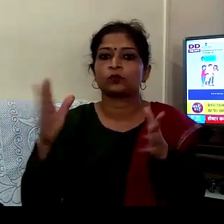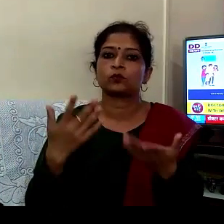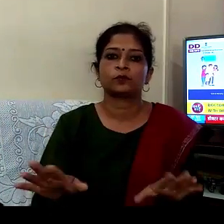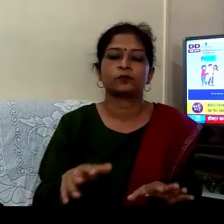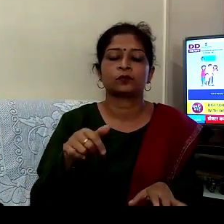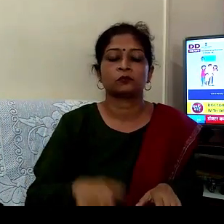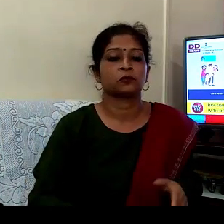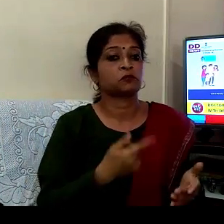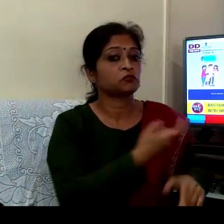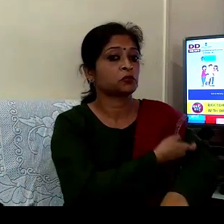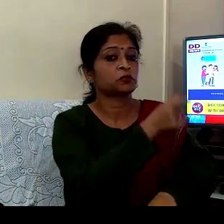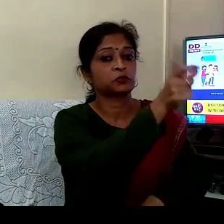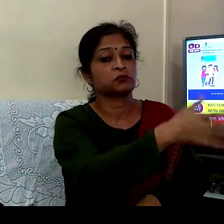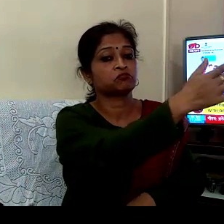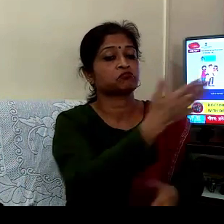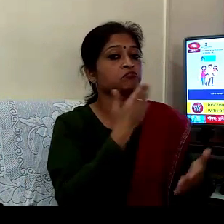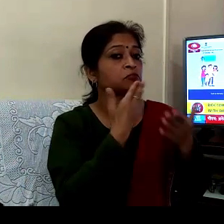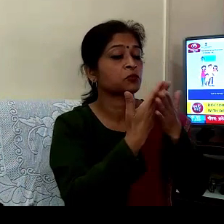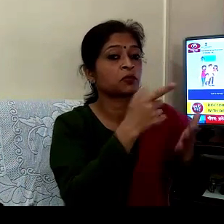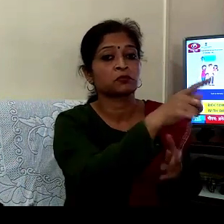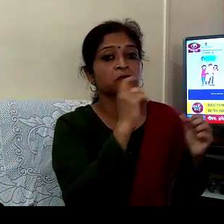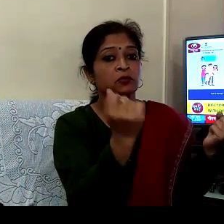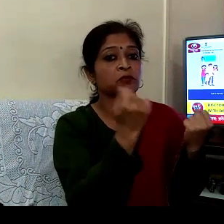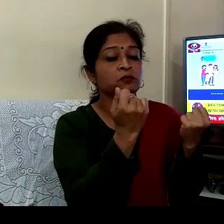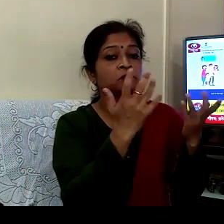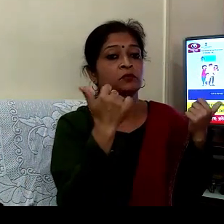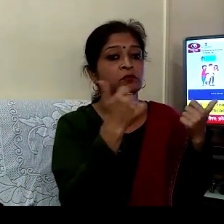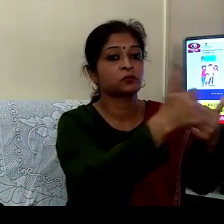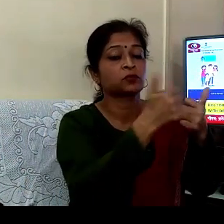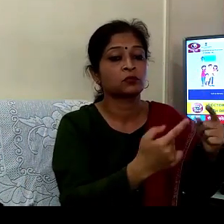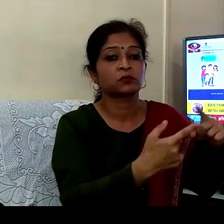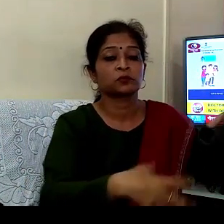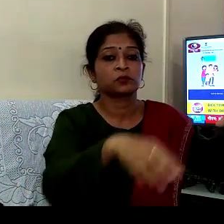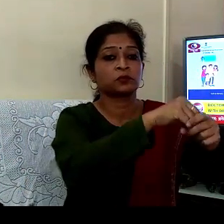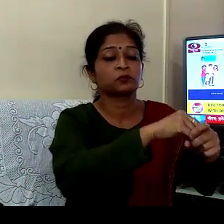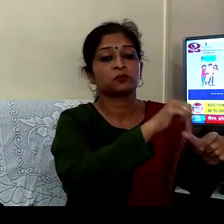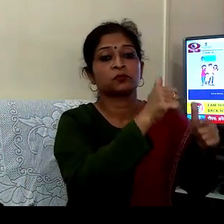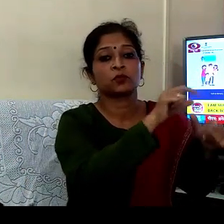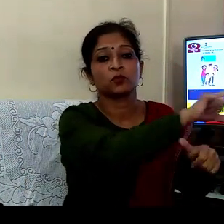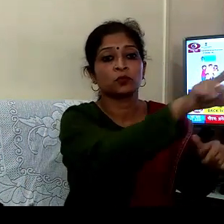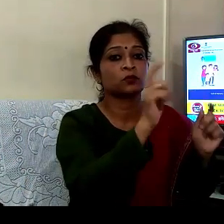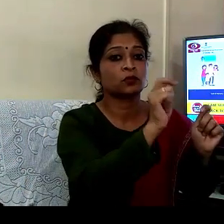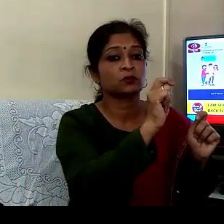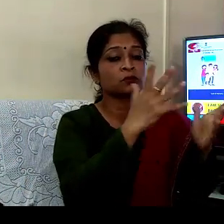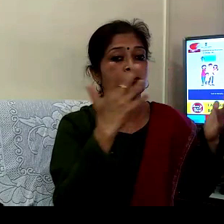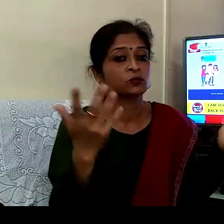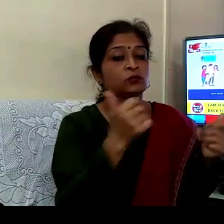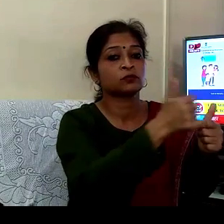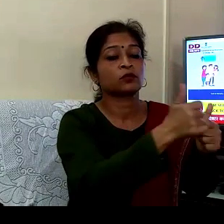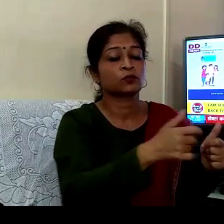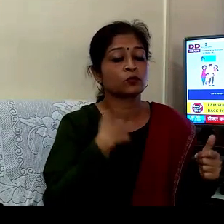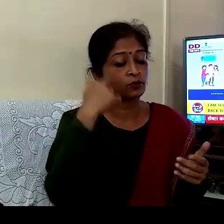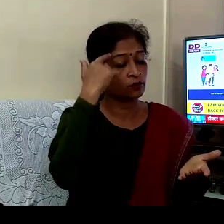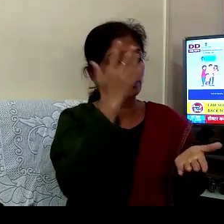چلیے ڈکٹر آپ کو بہت اچھی سیوہ کر رہے ہو اور سمرپن بھاوسے کر رہے آپ کی پوری ٹیم لگی ہے مجھے بسواز ہے کہ ہمارے جتنے بھی